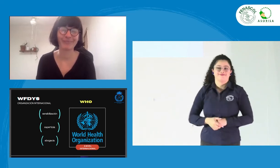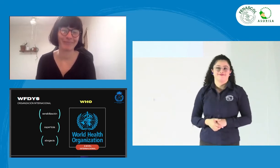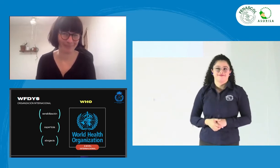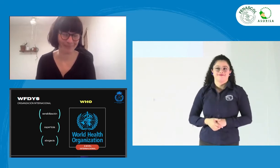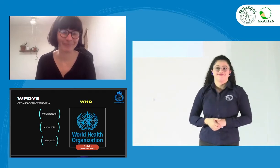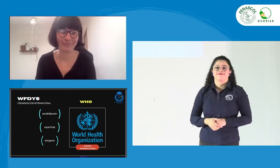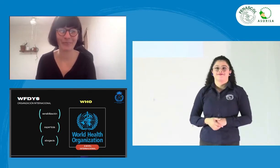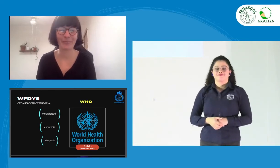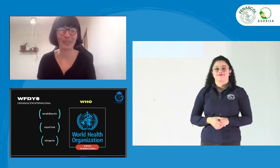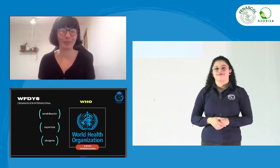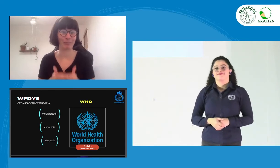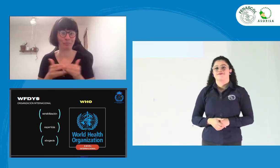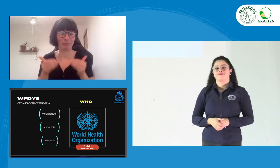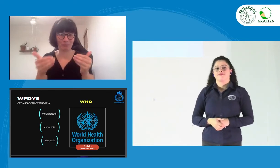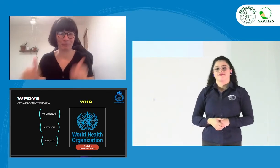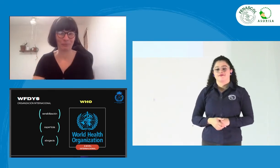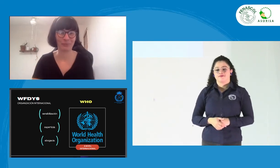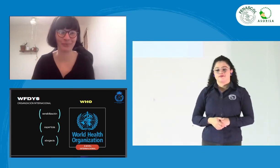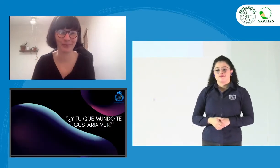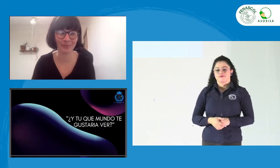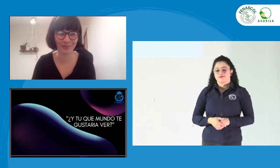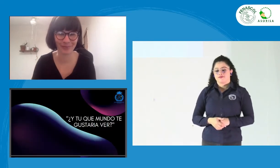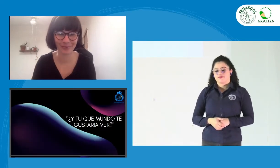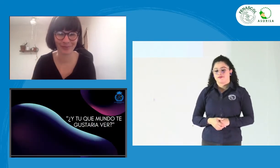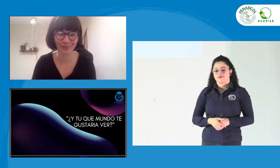Algo supremamente importante. Siguiente.